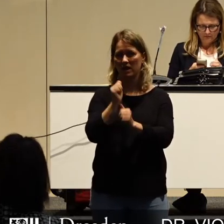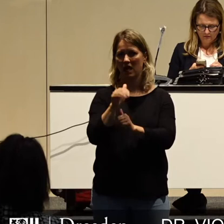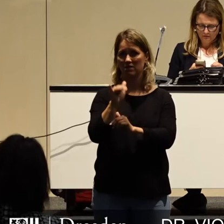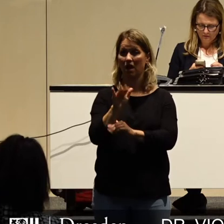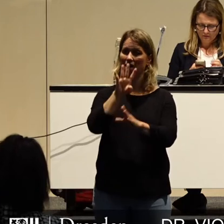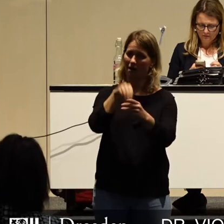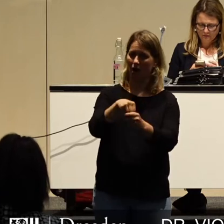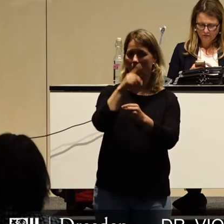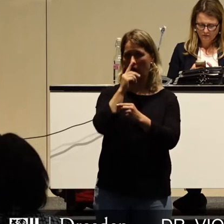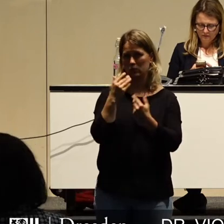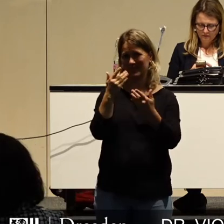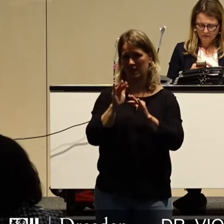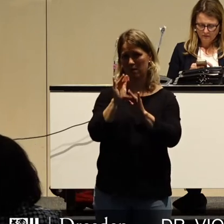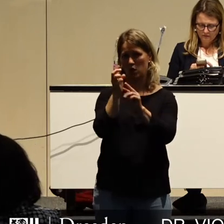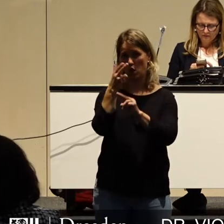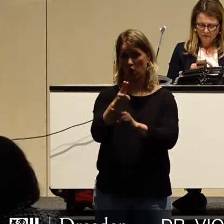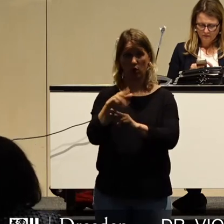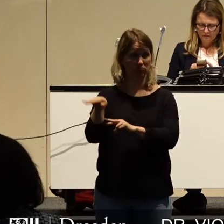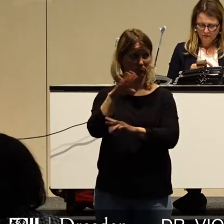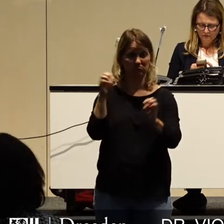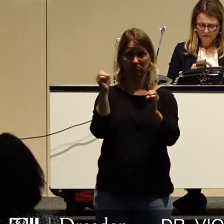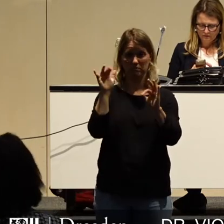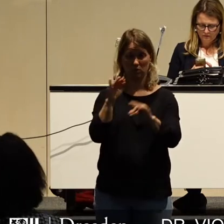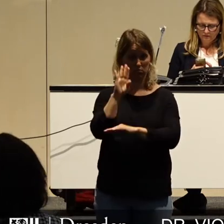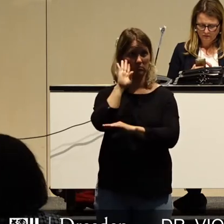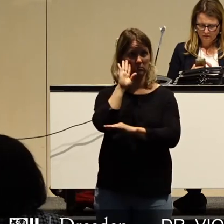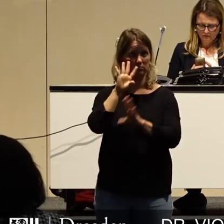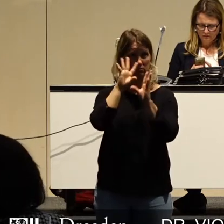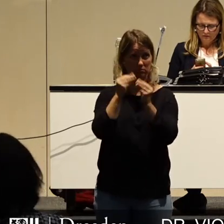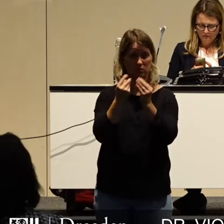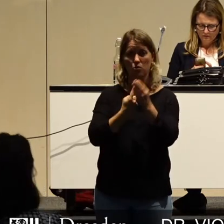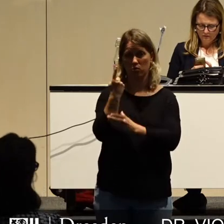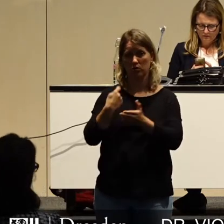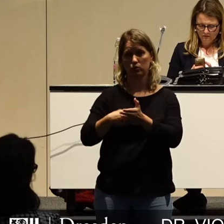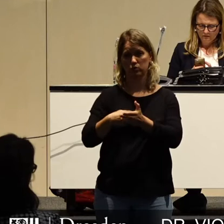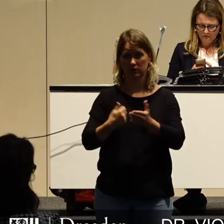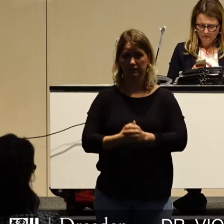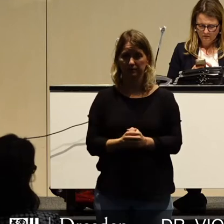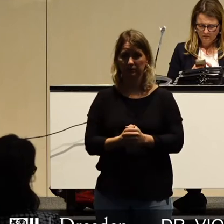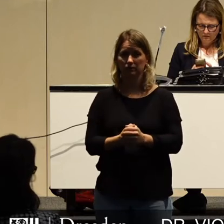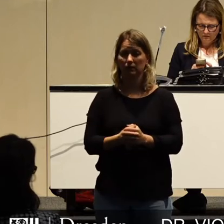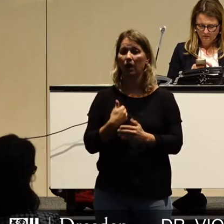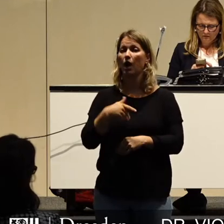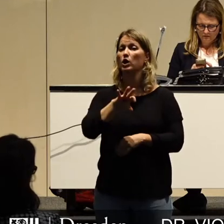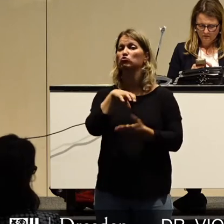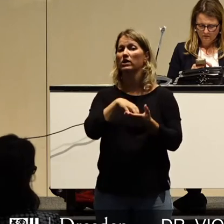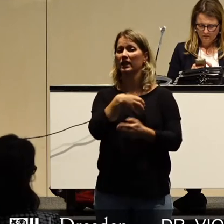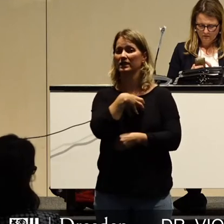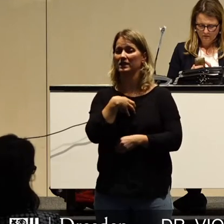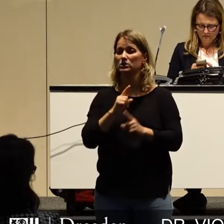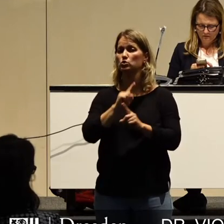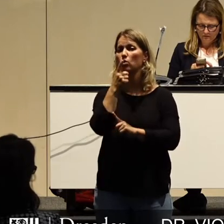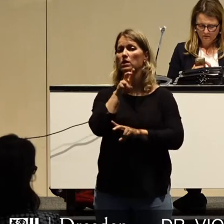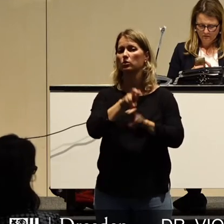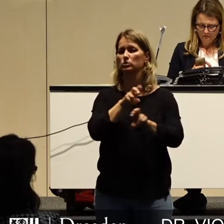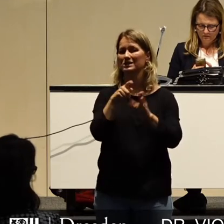Euro beschlossen. Das muss man sich mal auf der Zunge zergehen lassen. Wir haben auf Sondernutzungsgebühren für die Stadt Dresden in einem Volumen